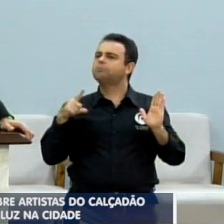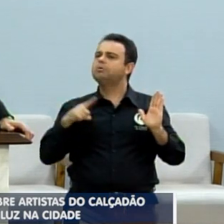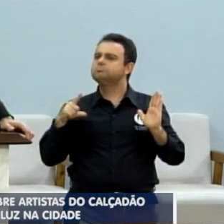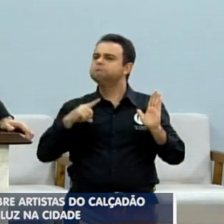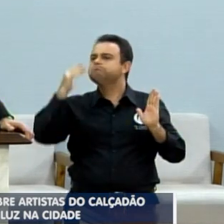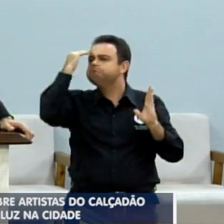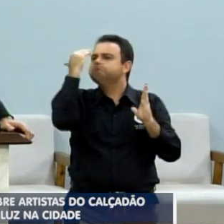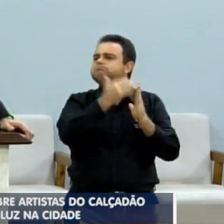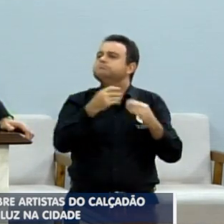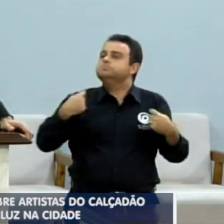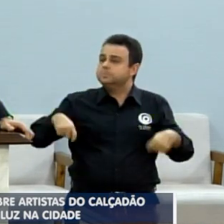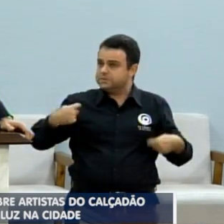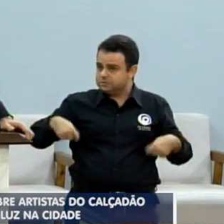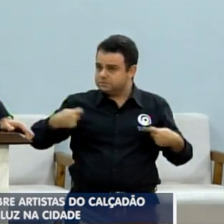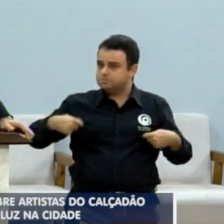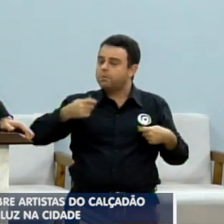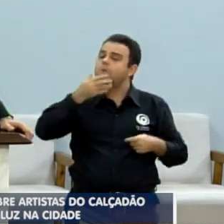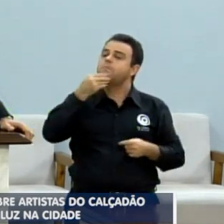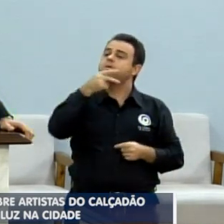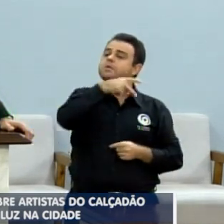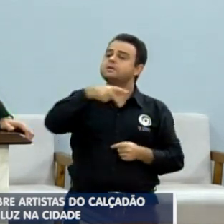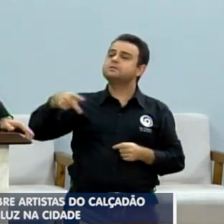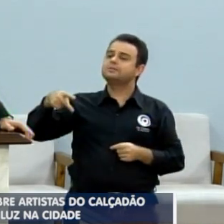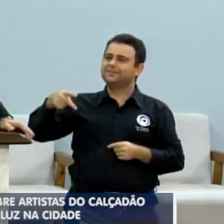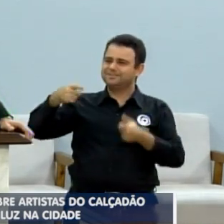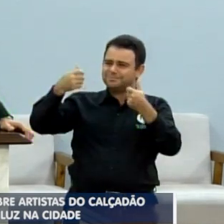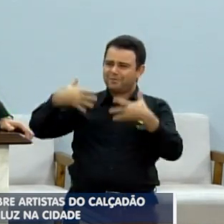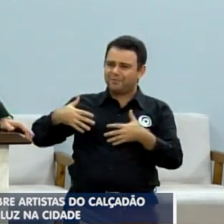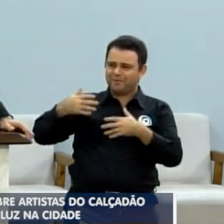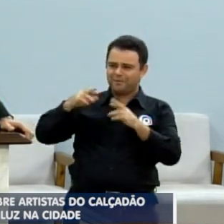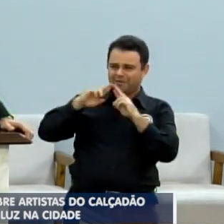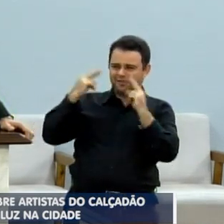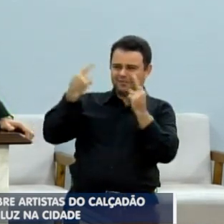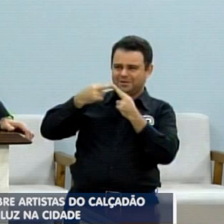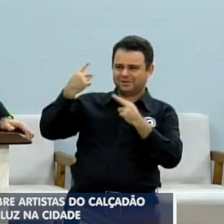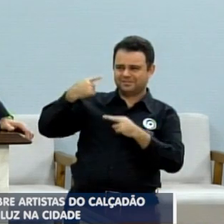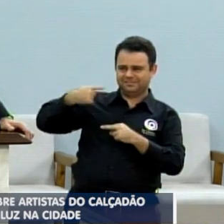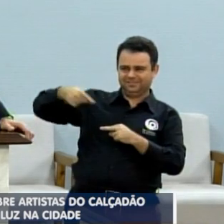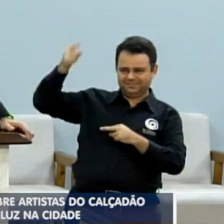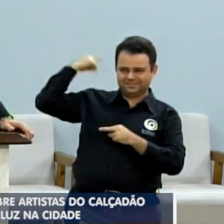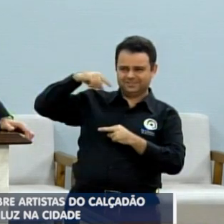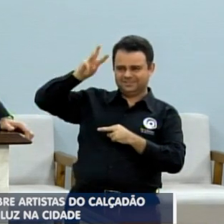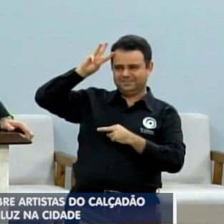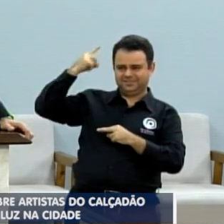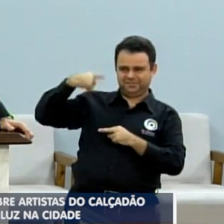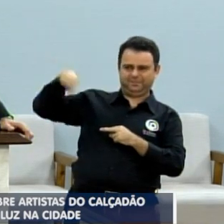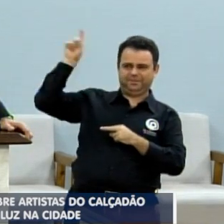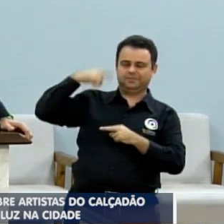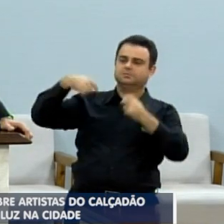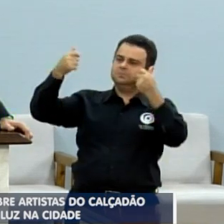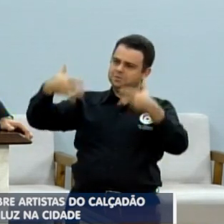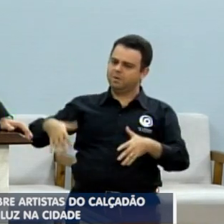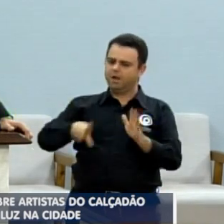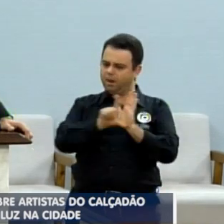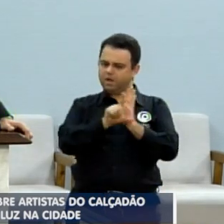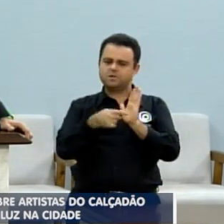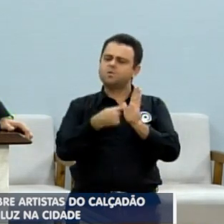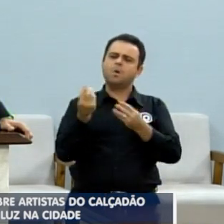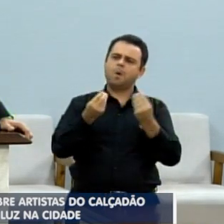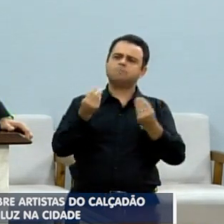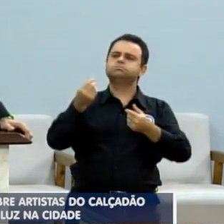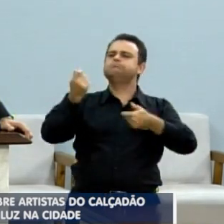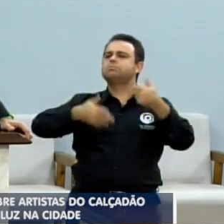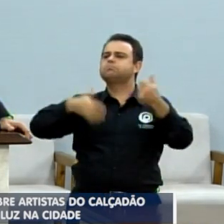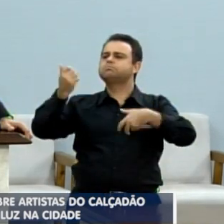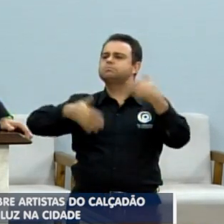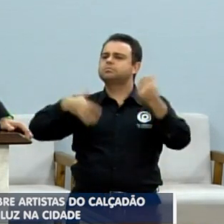o presidente comentou que existe aqui, que facilita a vida desses trabalhadores e trabalhadoras, por que que